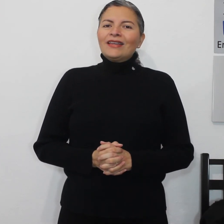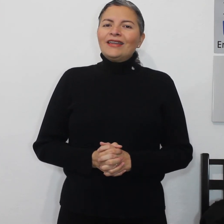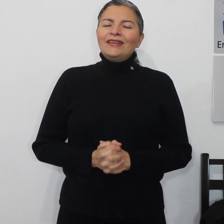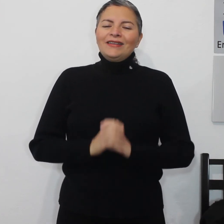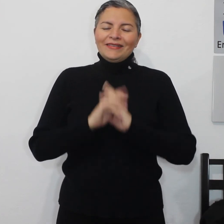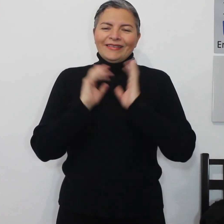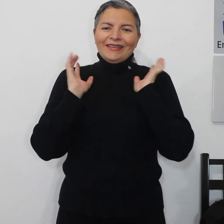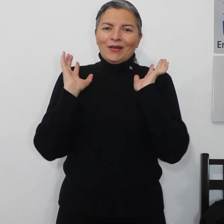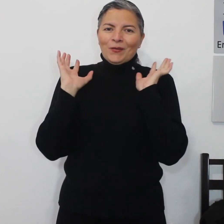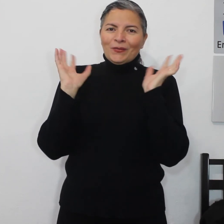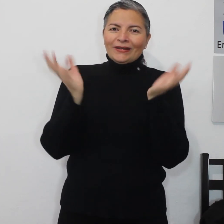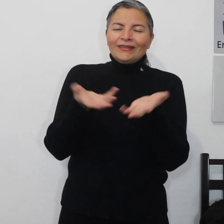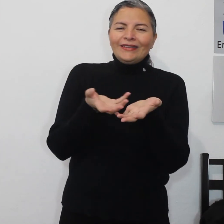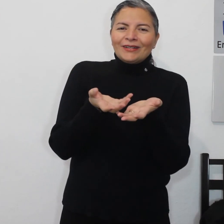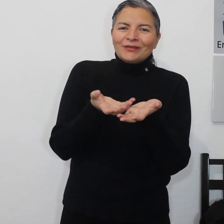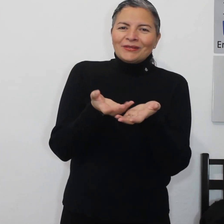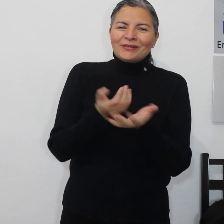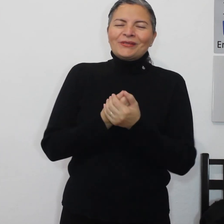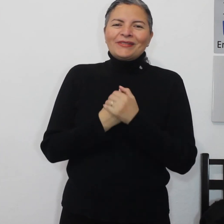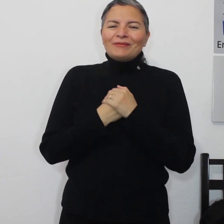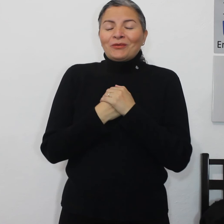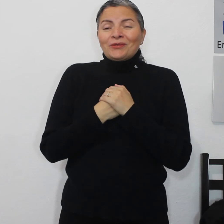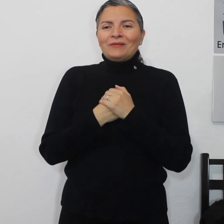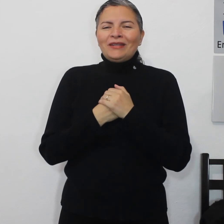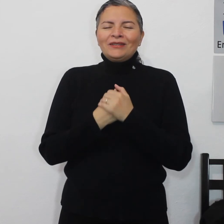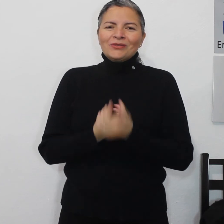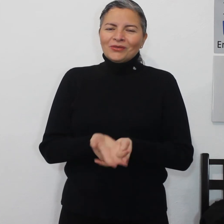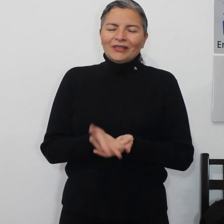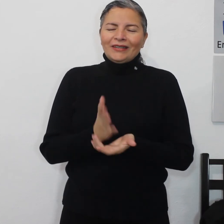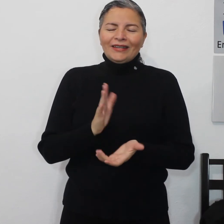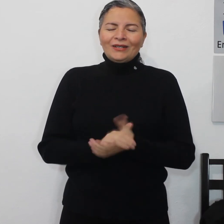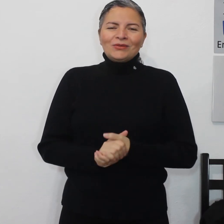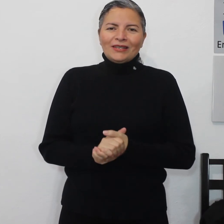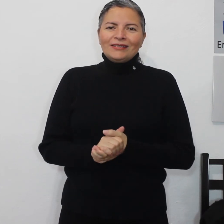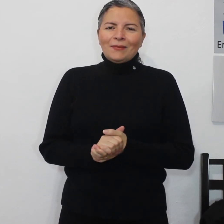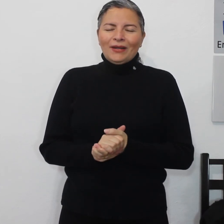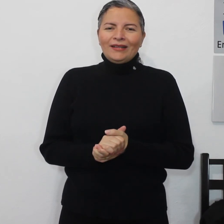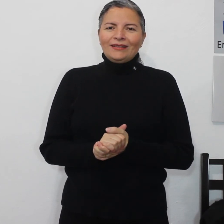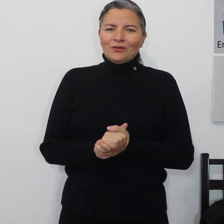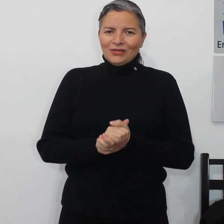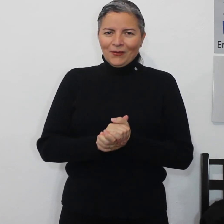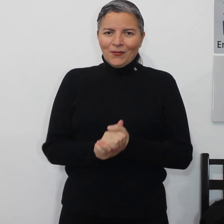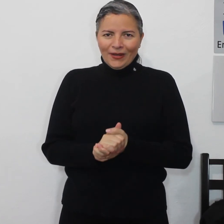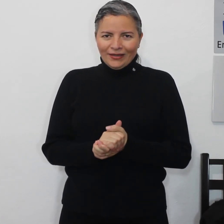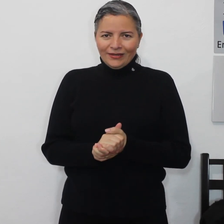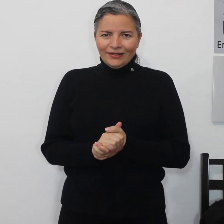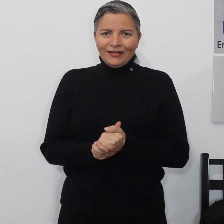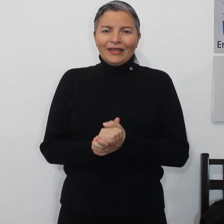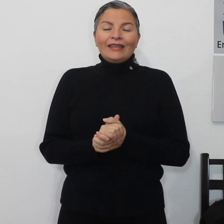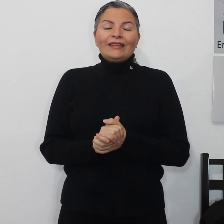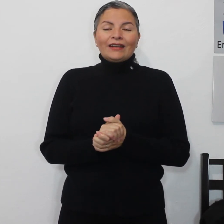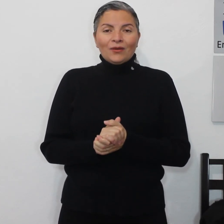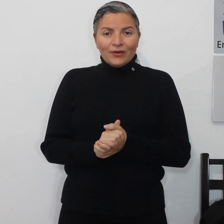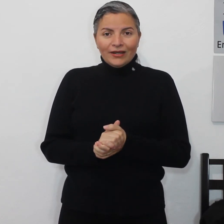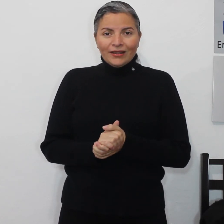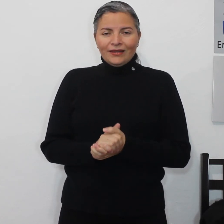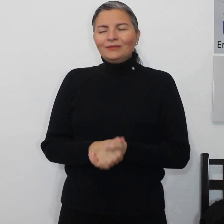que compartir nuestros conocimientos con quien quieran ustedes que aprendan y los acompañen. Y recuerden,